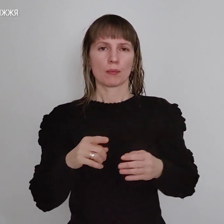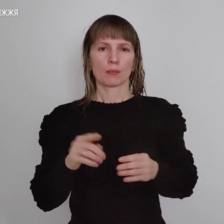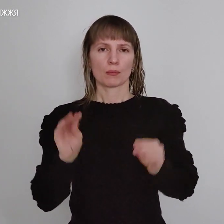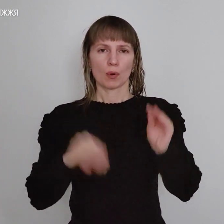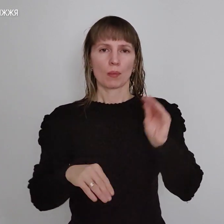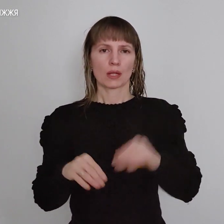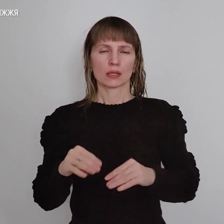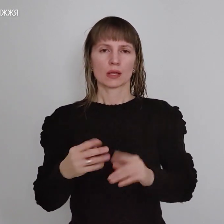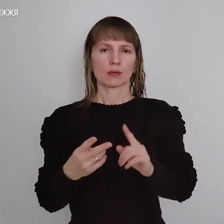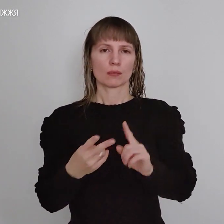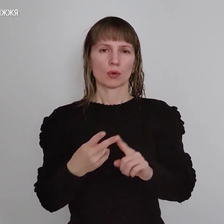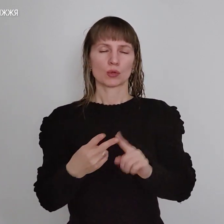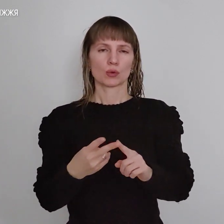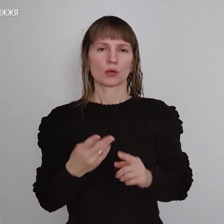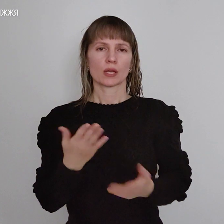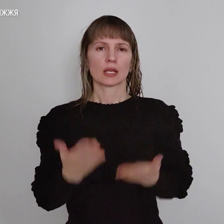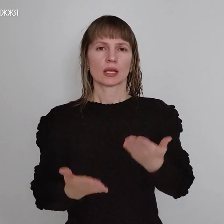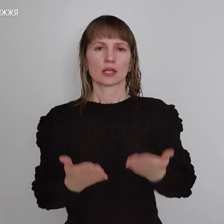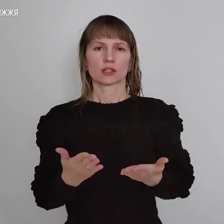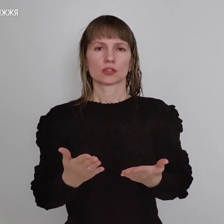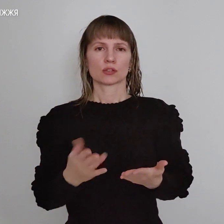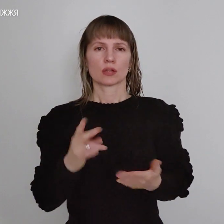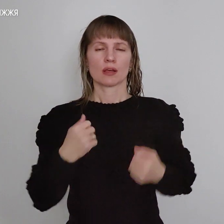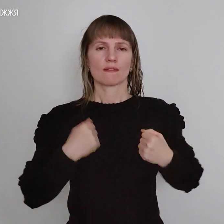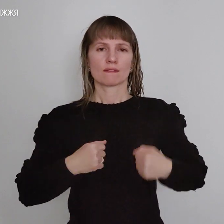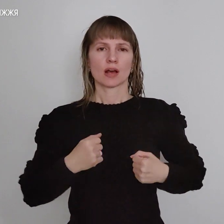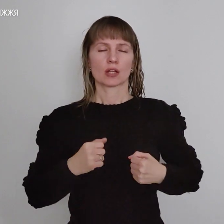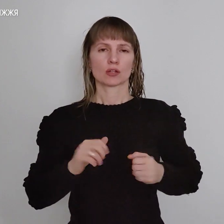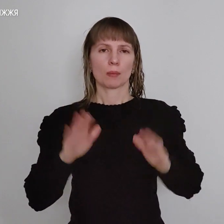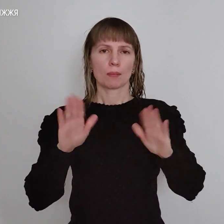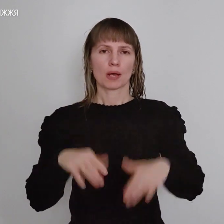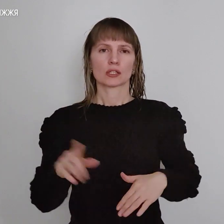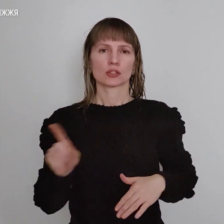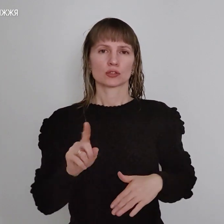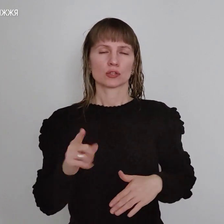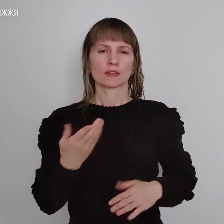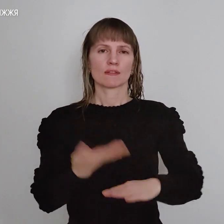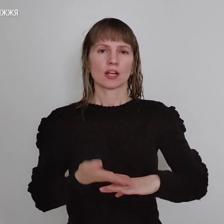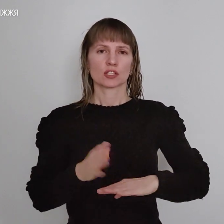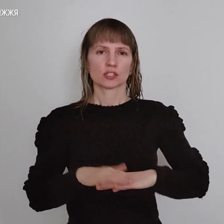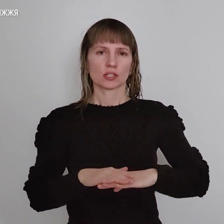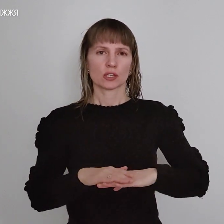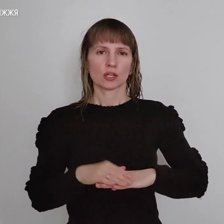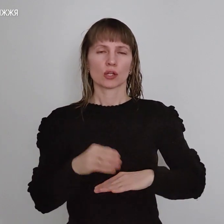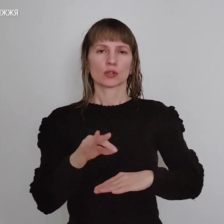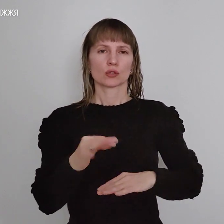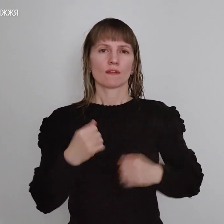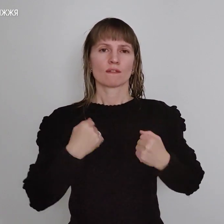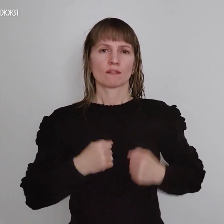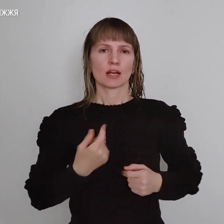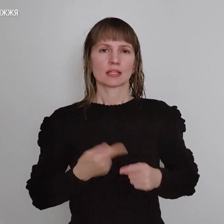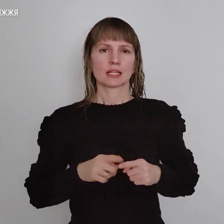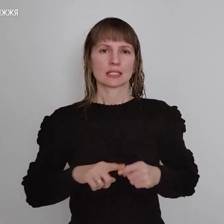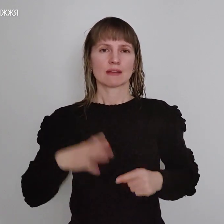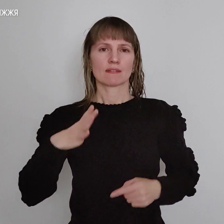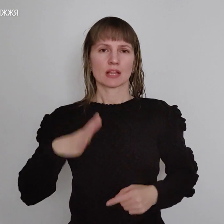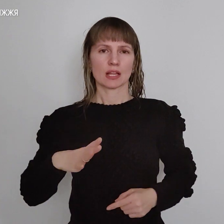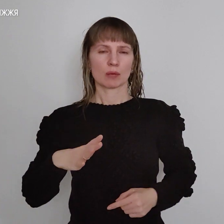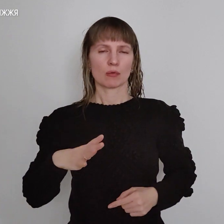По-друге, якщо навіть на ванну падало щось важке, то ванна це витримувала. Сучасні